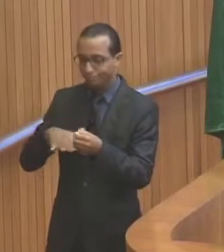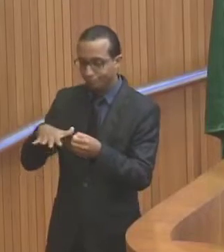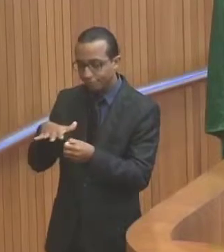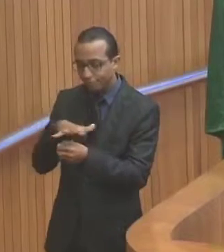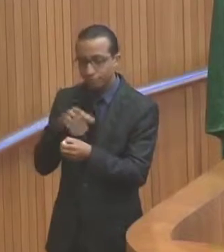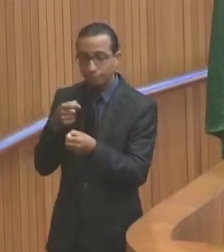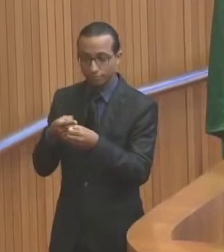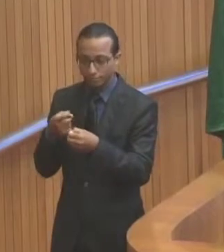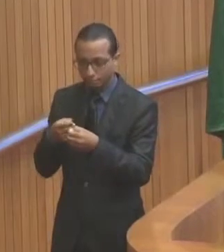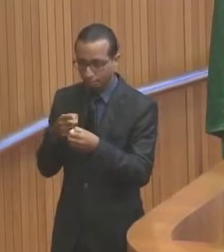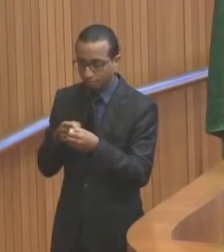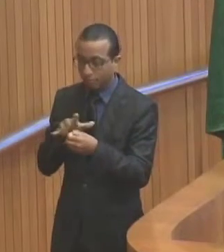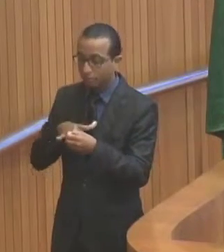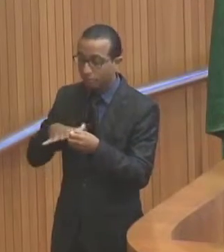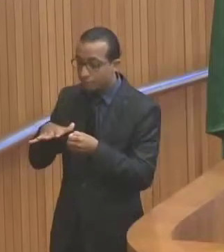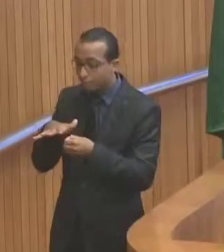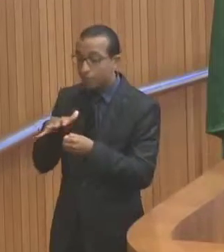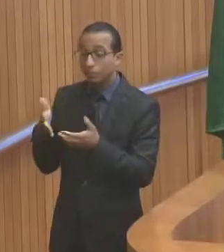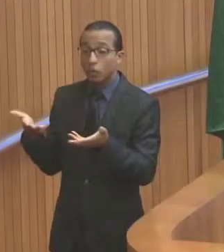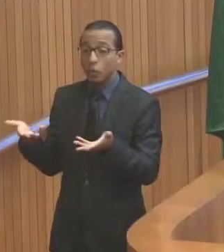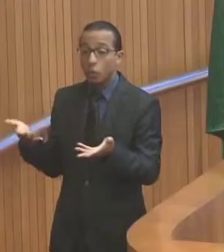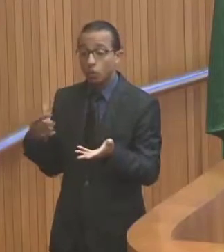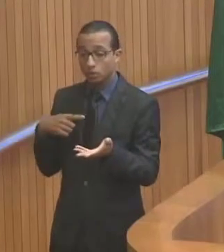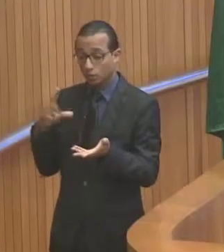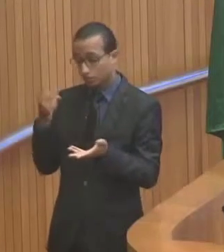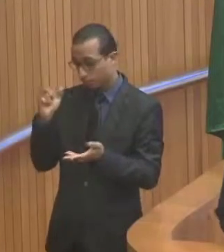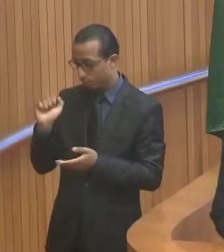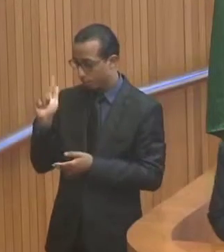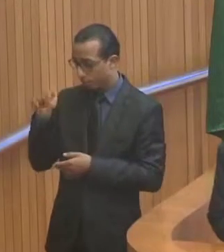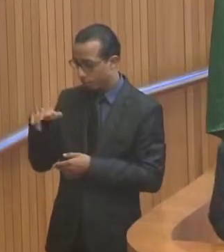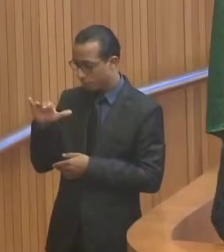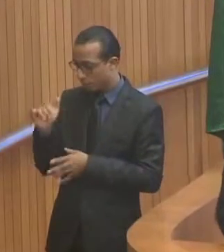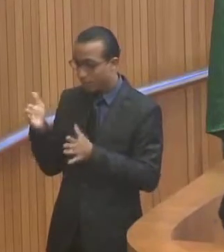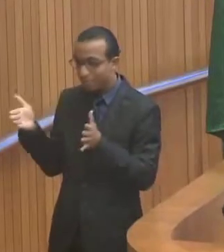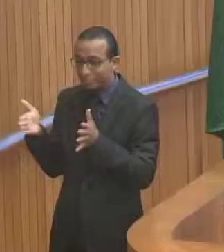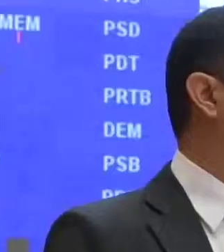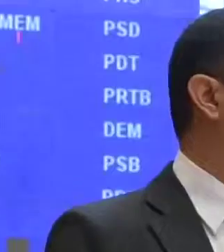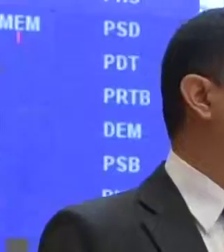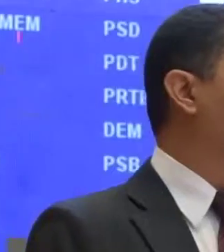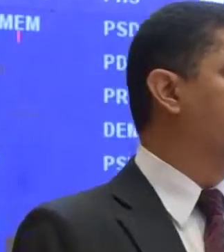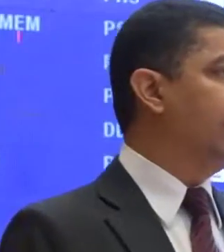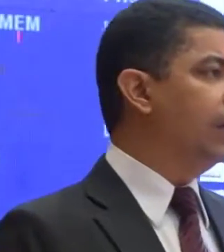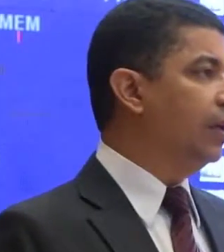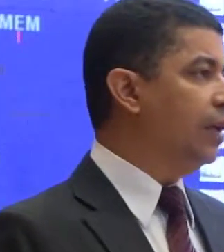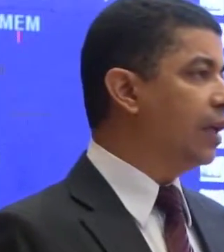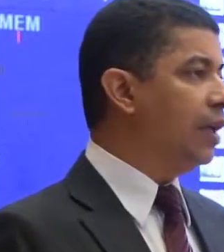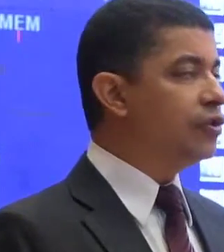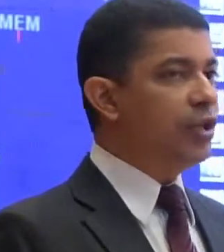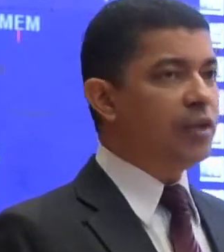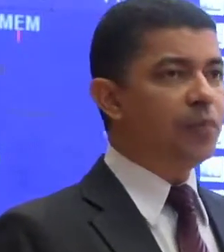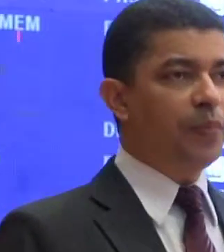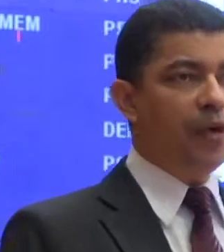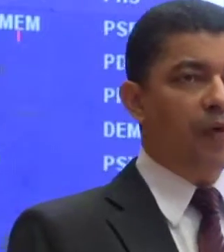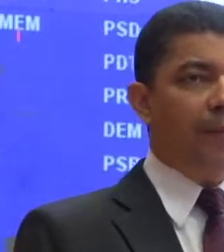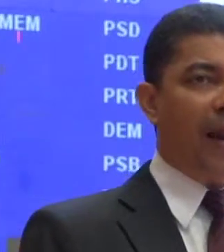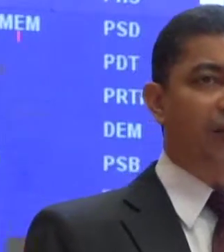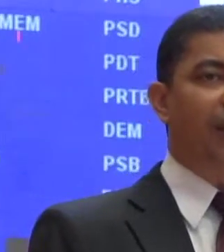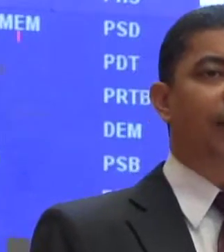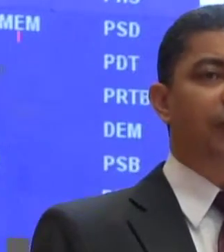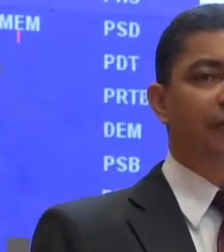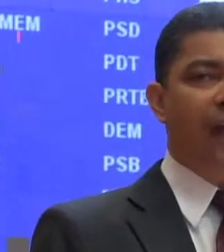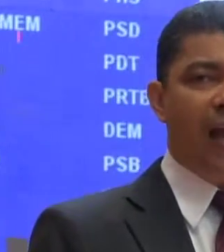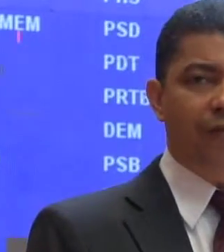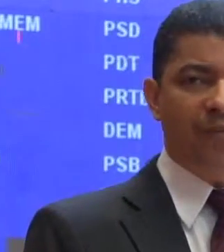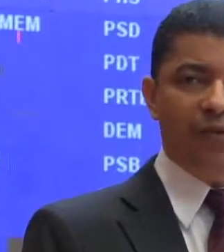ela e que hoje nós temos uma agência do Banco do Brasil lá, muito pequena, e que em dias de pico é